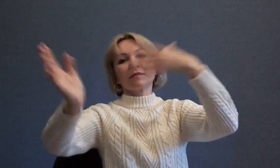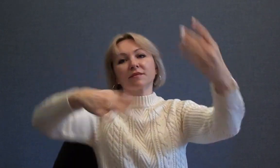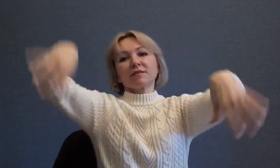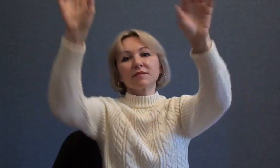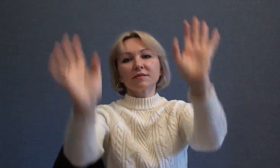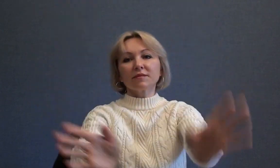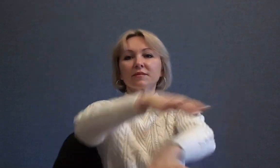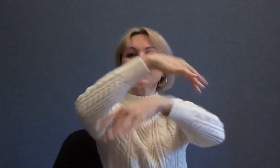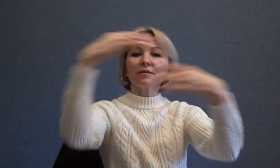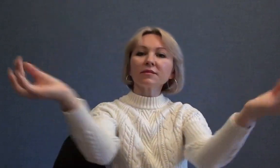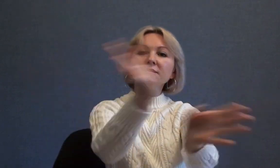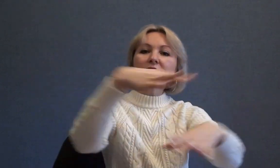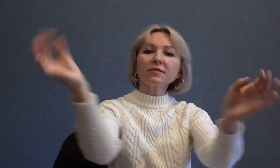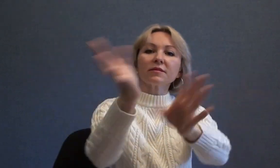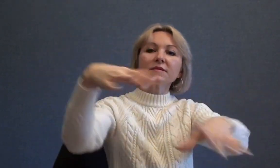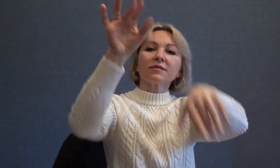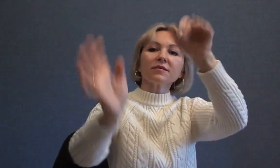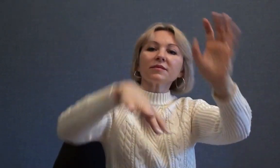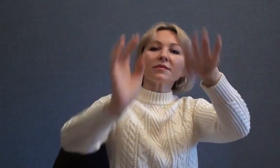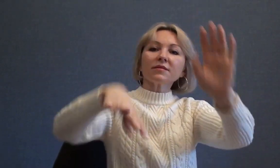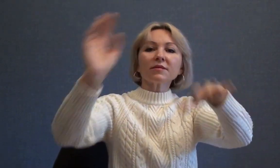Музыка Музыка